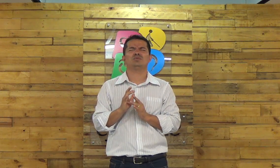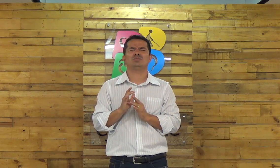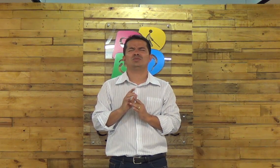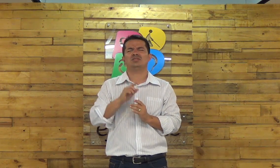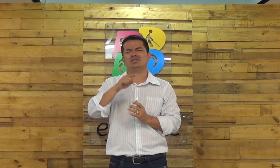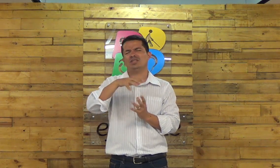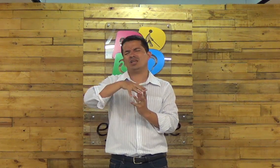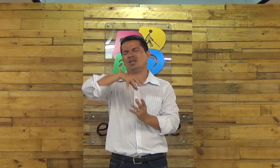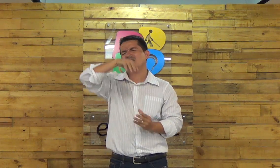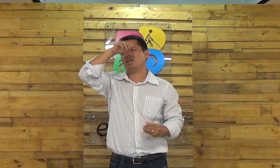de Jesus